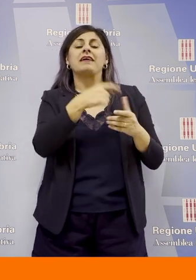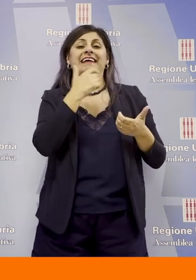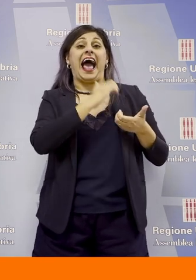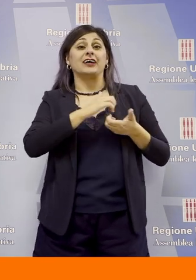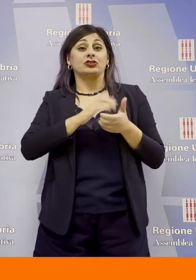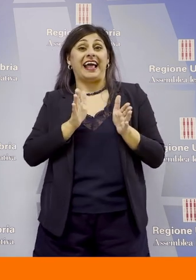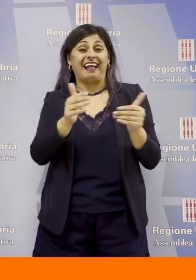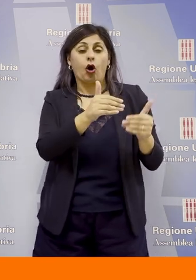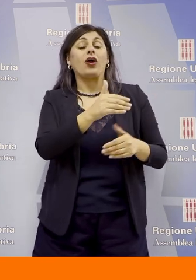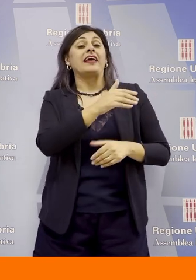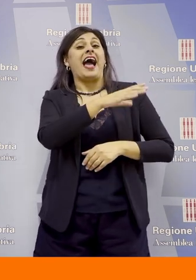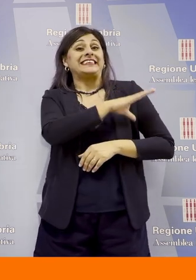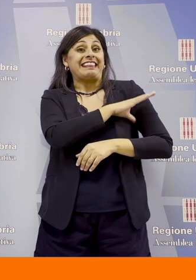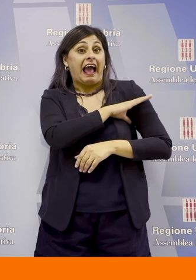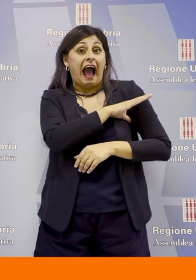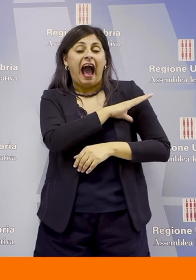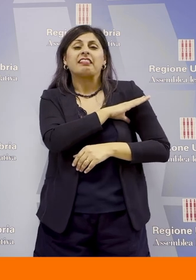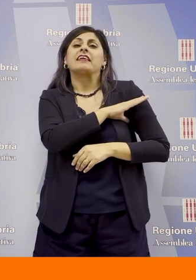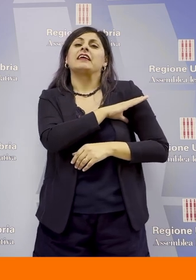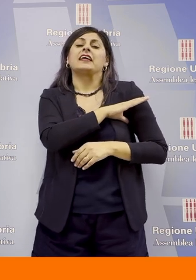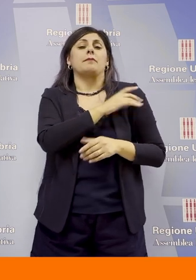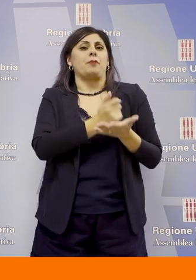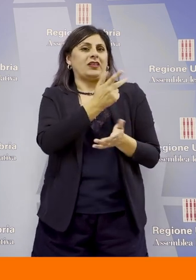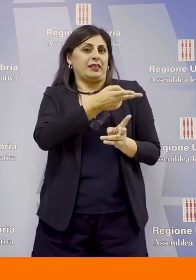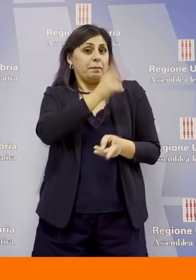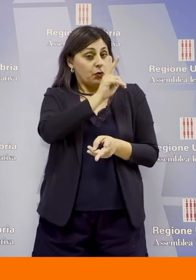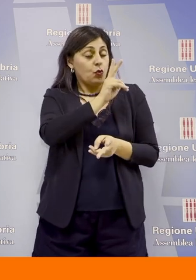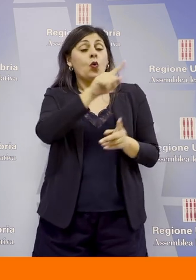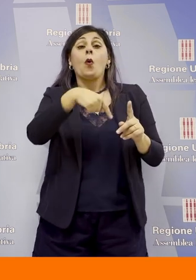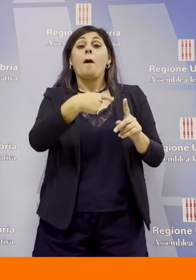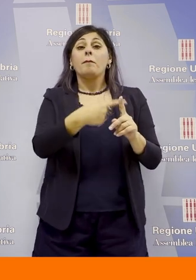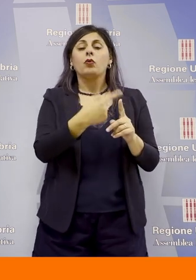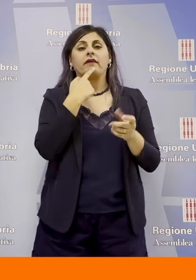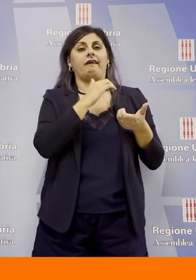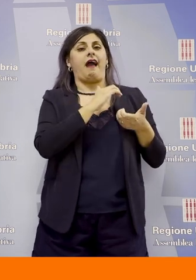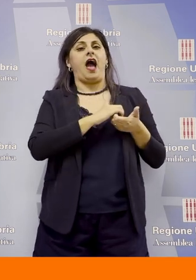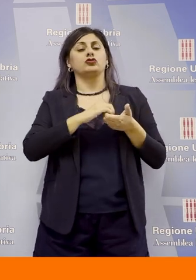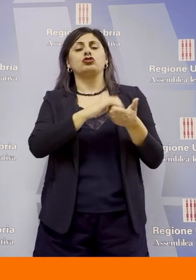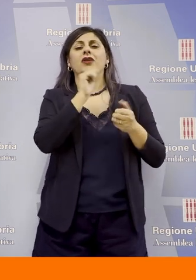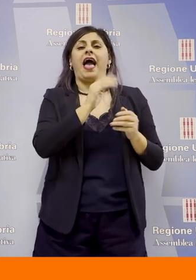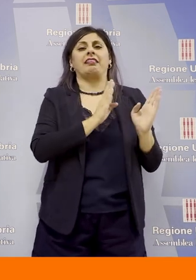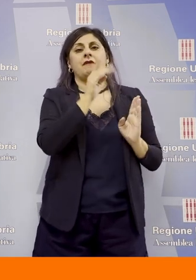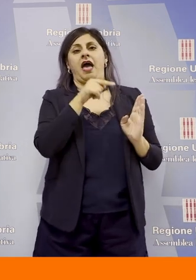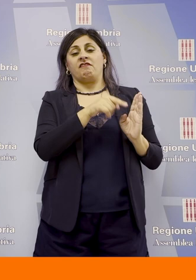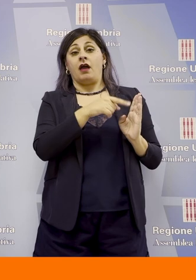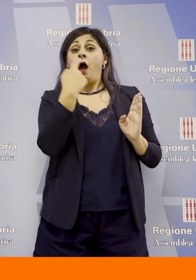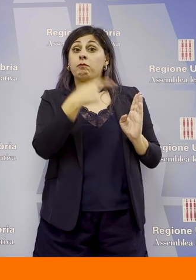categoria, dai sindacati più importanti, ma soprattutto dalle associazioni antimafia. E fra queste vorrei